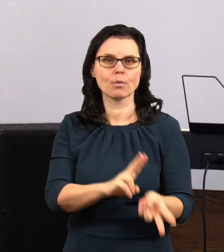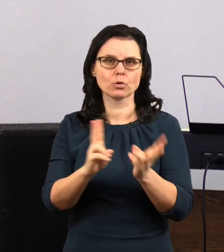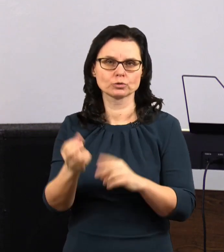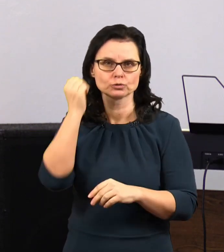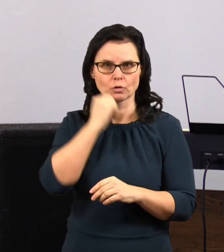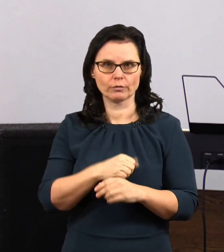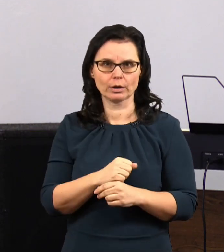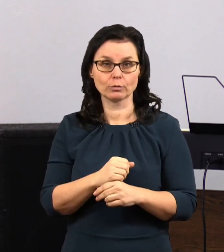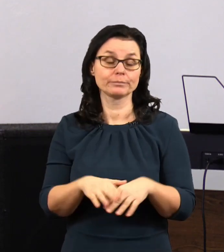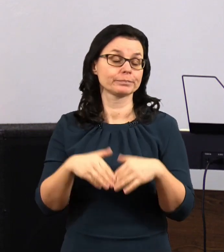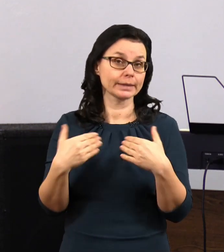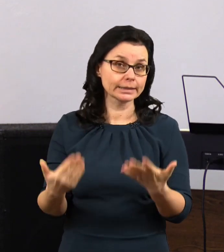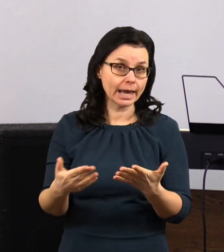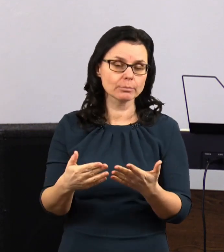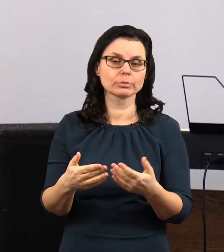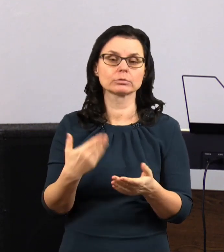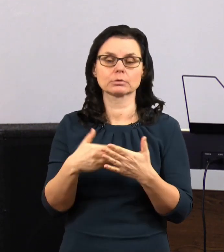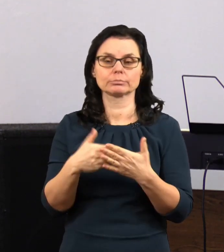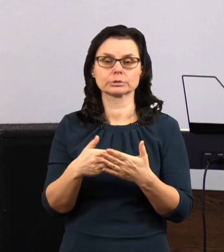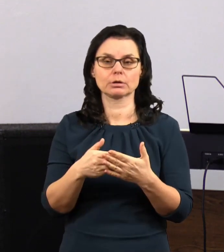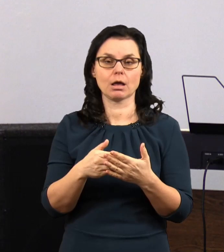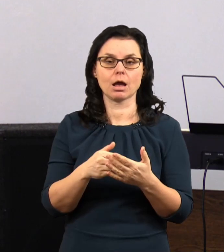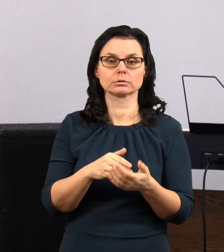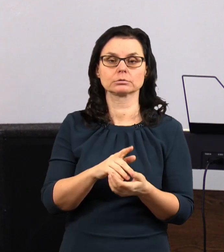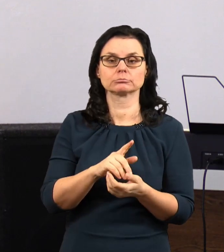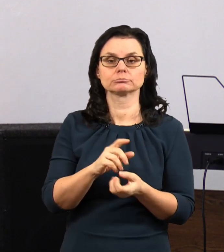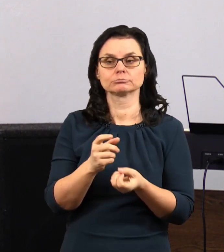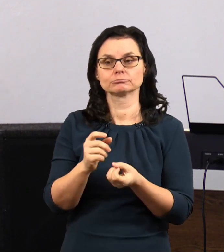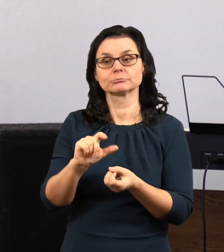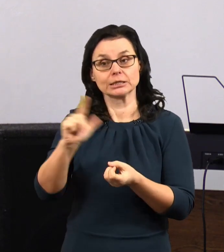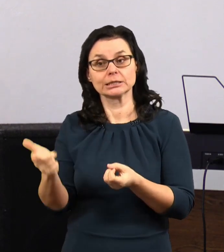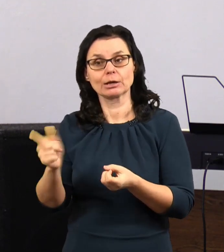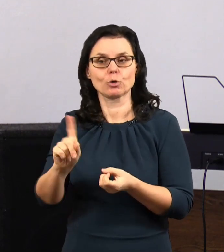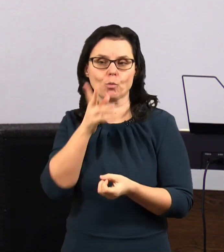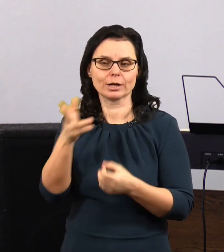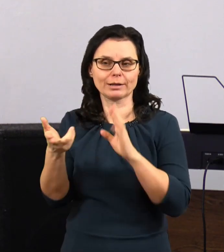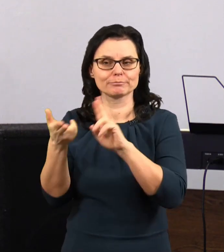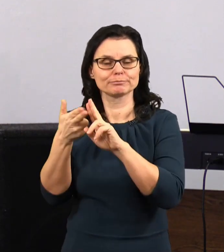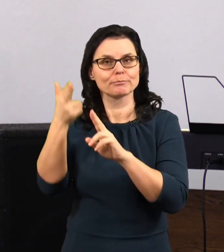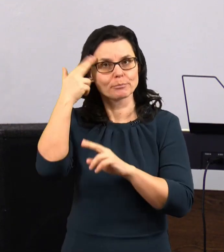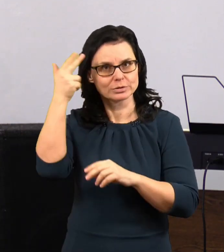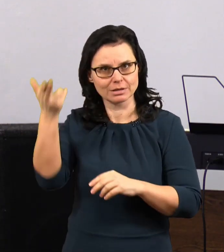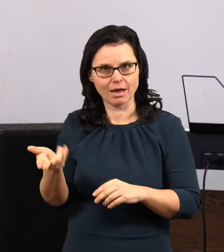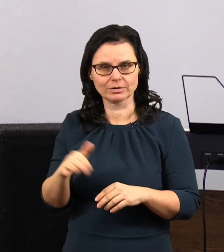někoho, někomu, koho budete poznávat. Takte, děkuju moc pěkně.